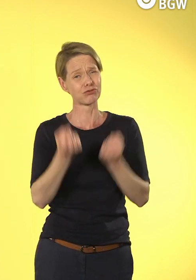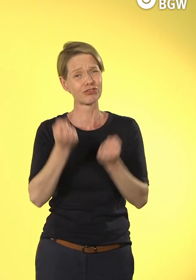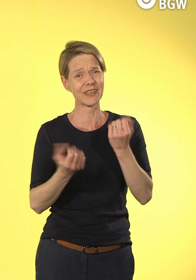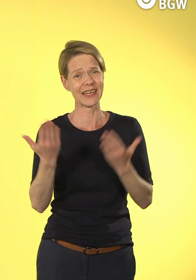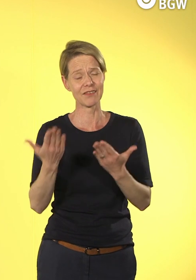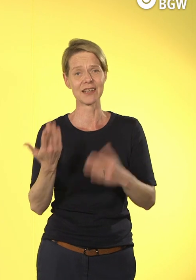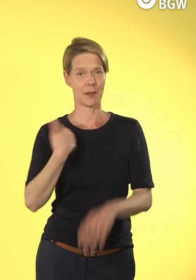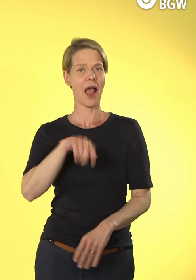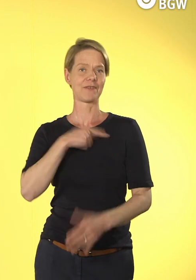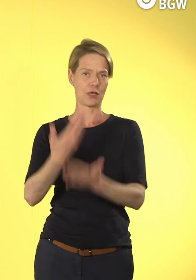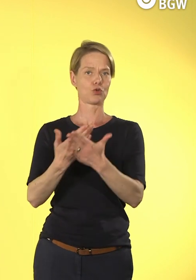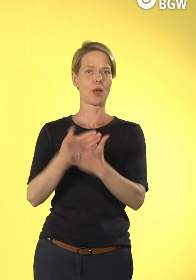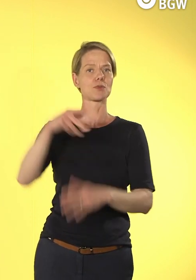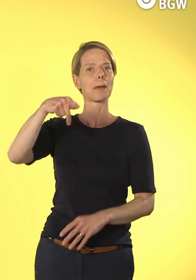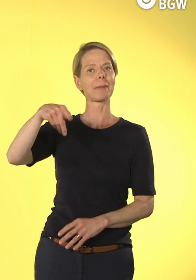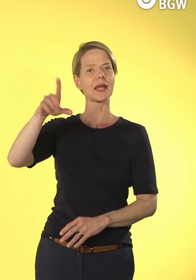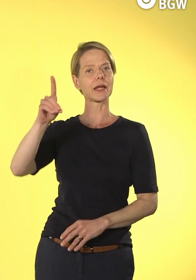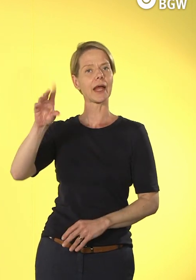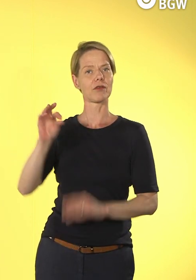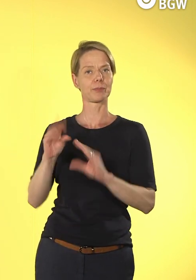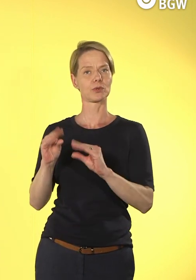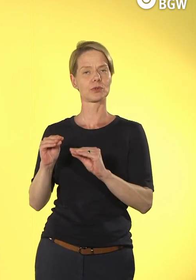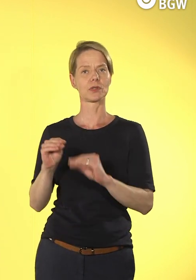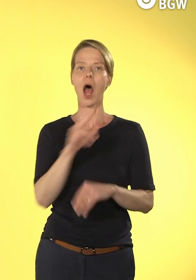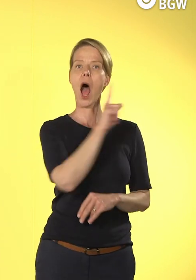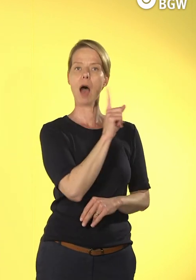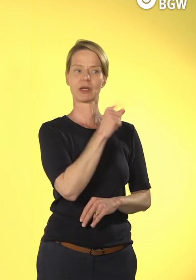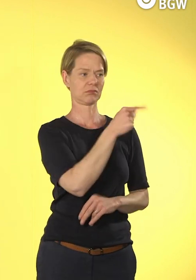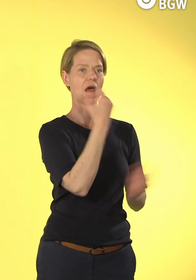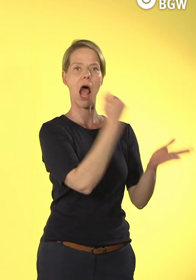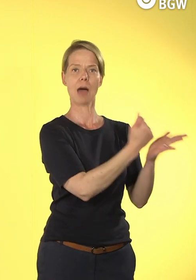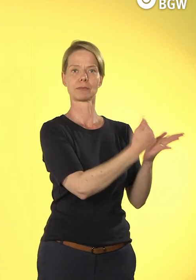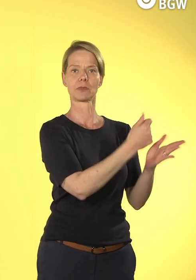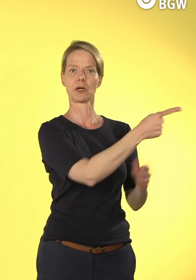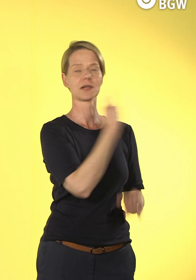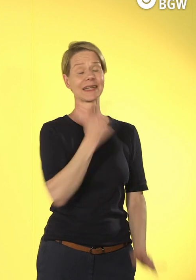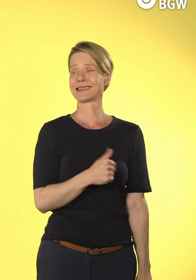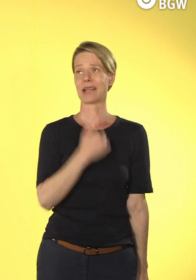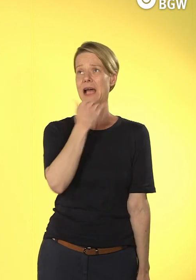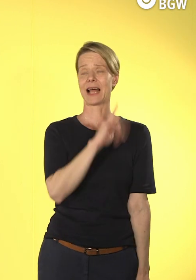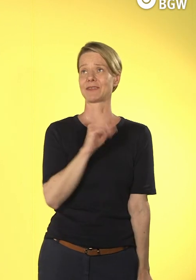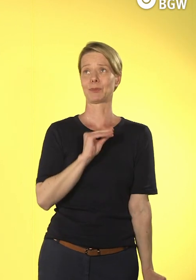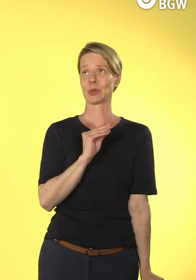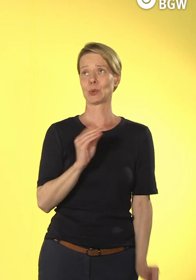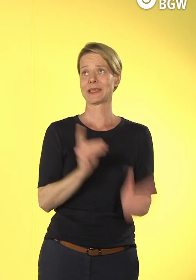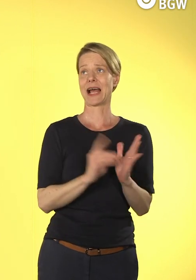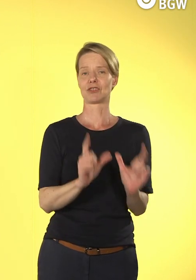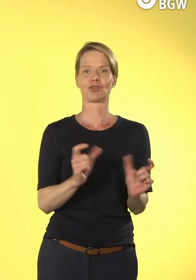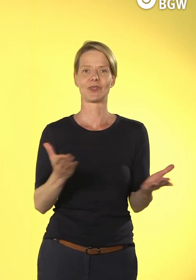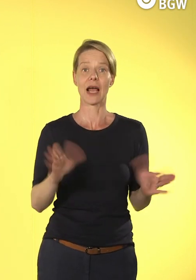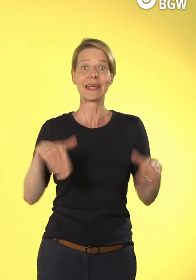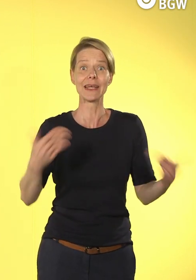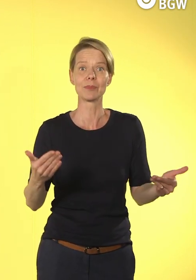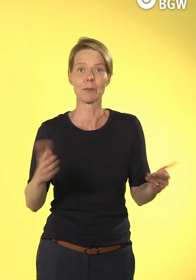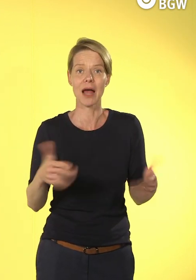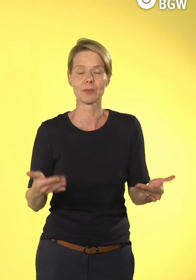darf aber aus Datenschutzgründen keine PDFs nutzen. Als Beispiel jetzt. Ist jetzt nicht bei uns der Realität entsprechend, aber solche Themen